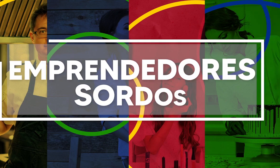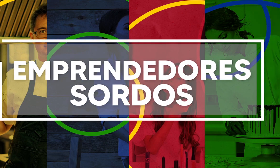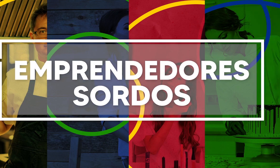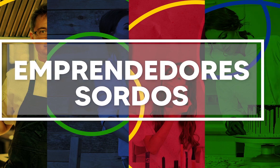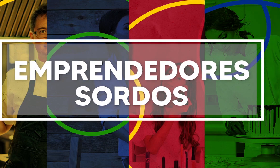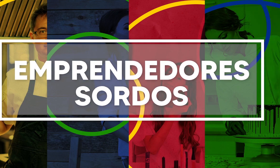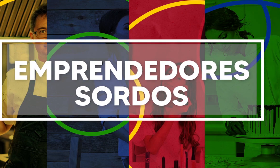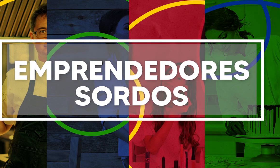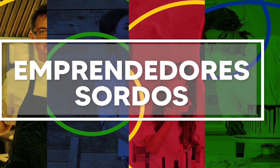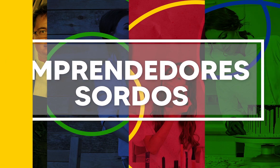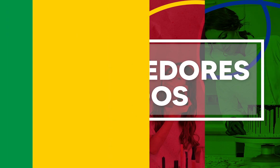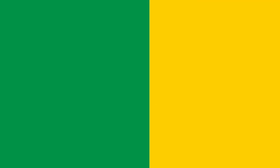Emprendedores sordos